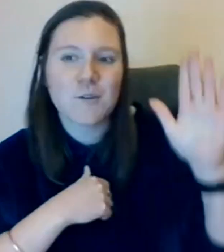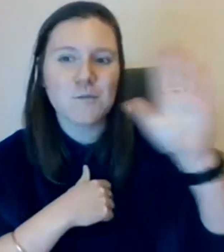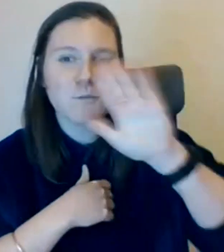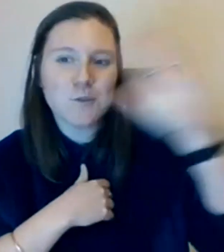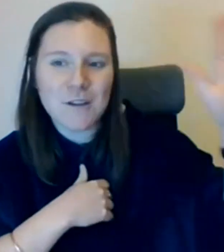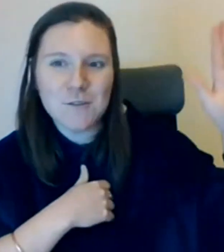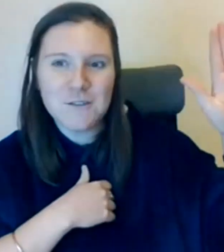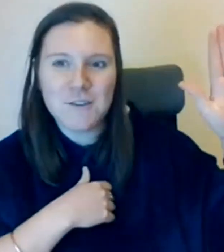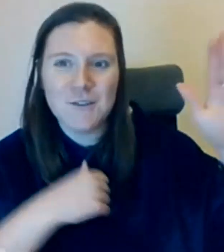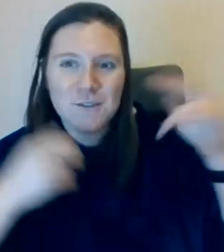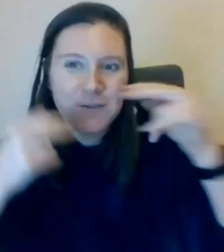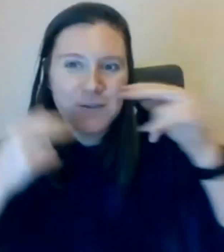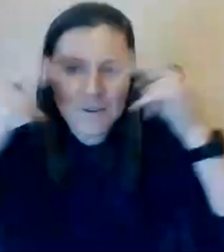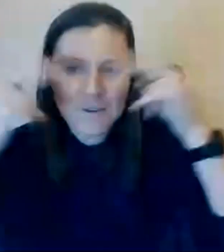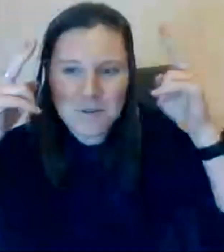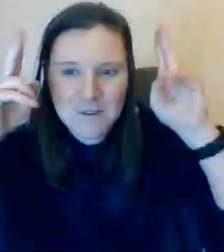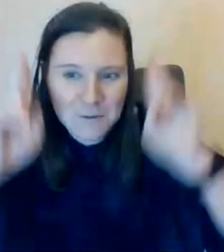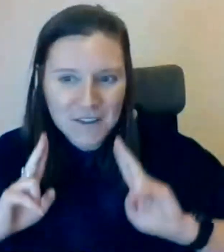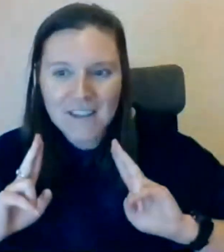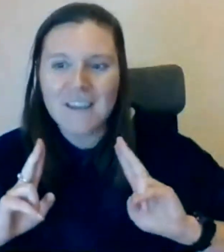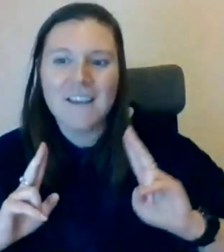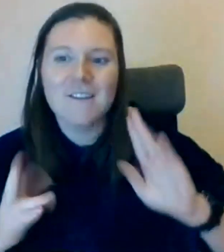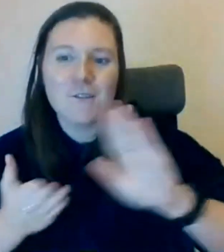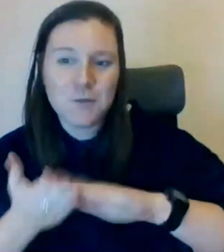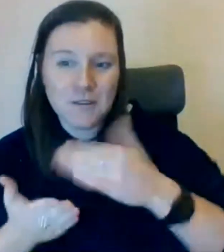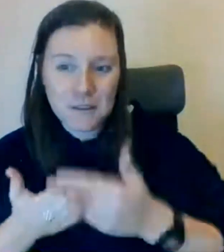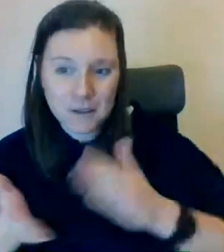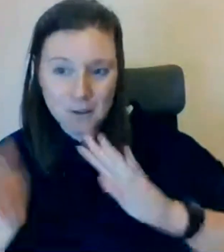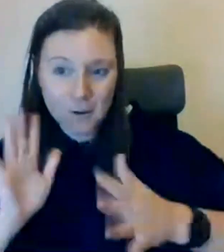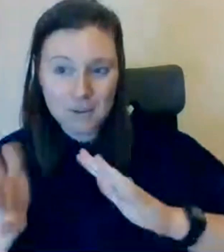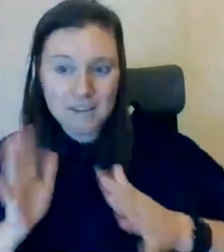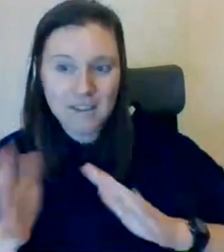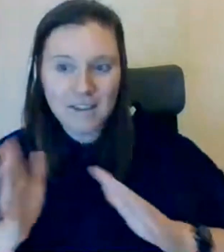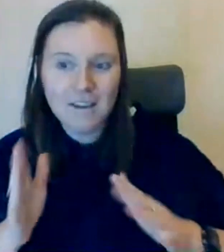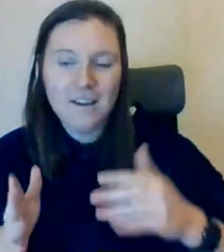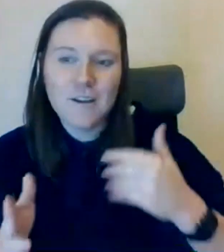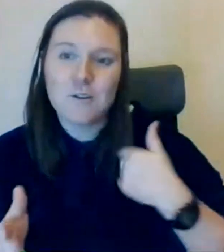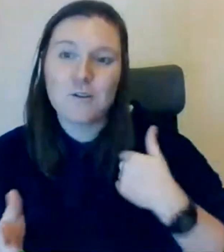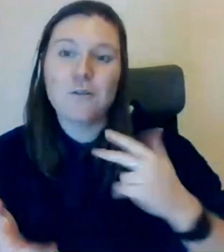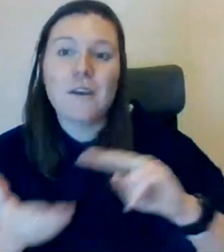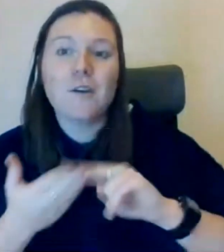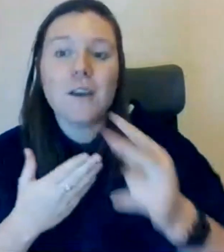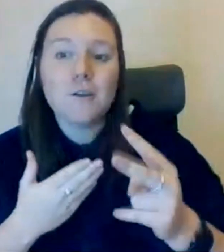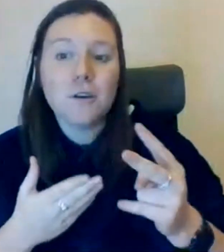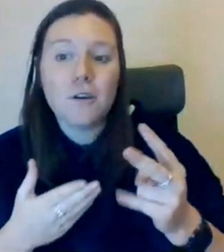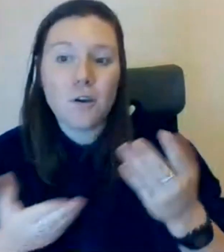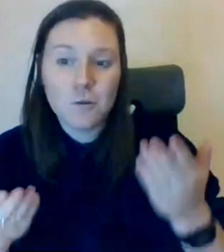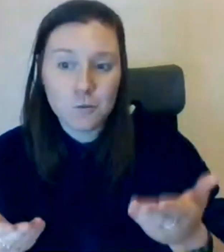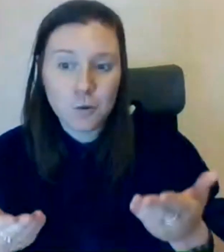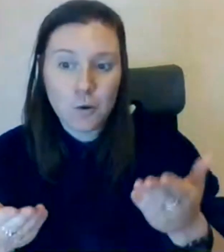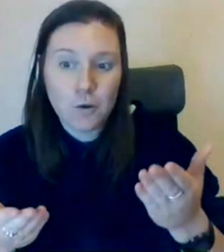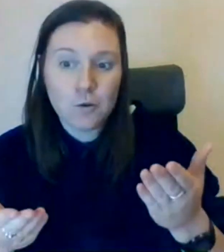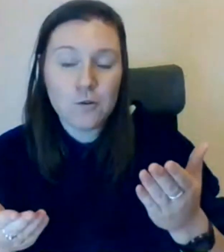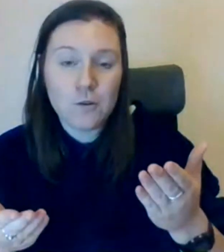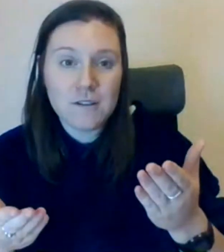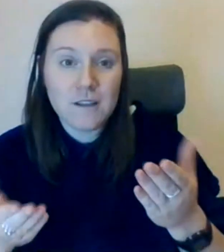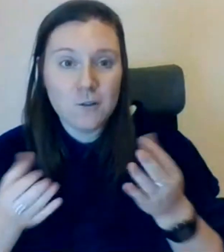Bonjour à tous, du coup, je suis Sophie et je suis interprète en langue des signes. Je vais traduire donc cette